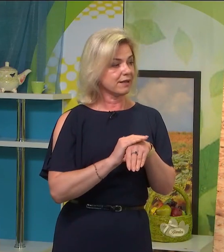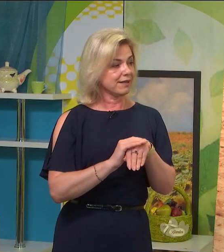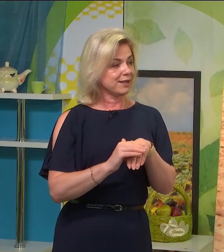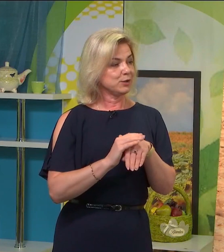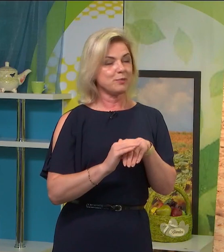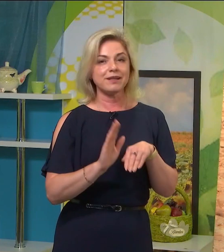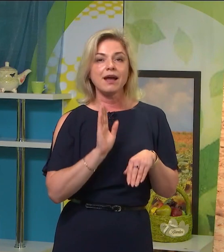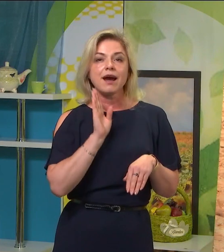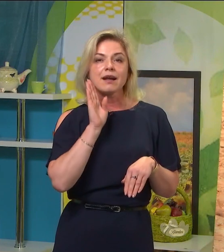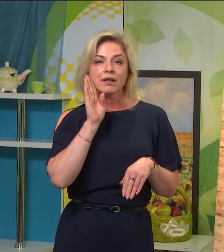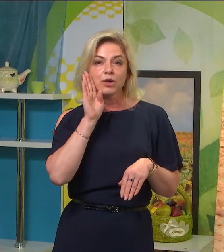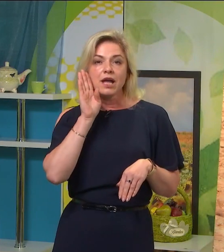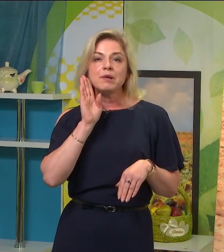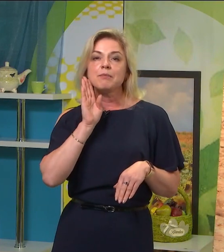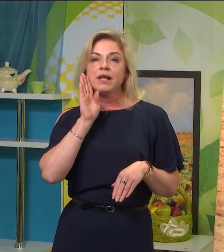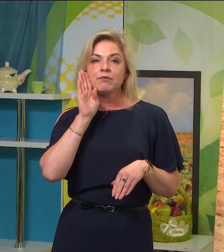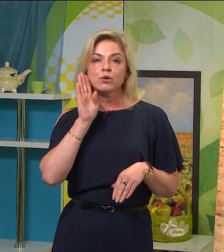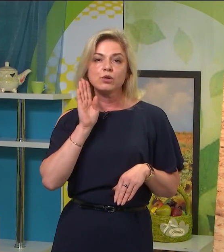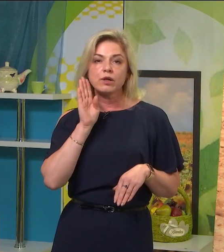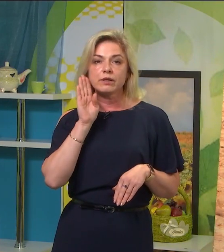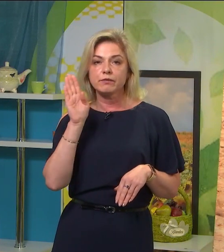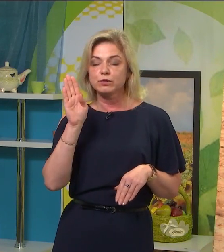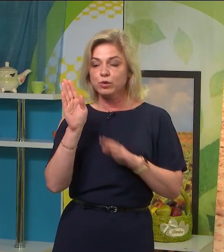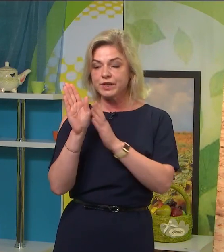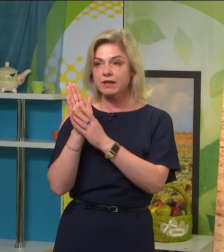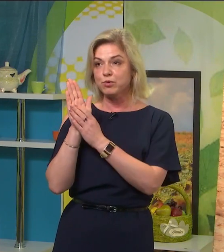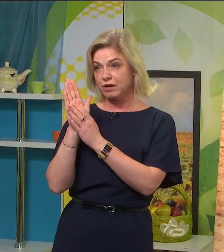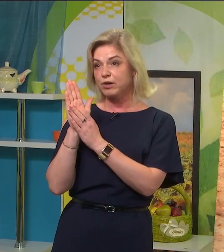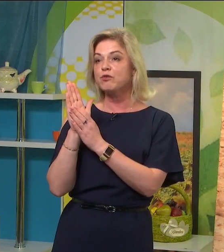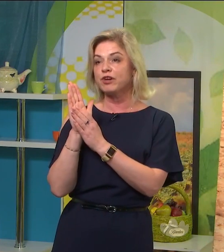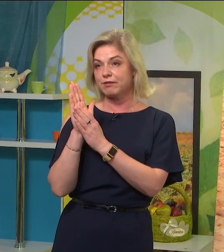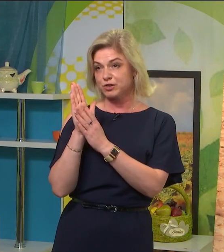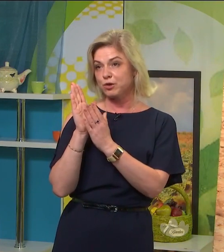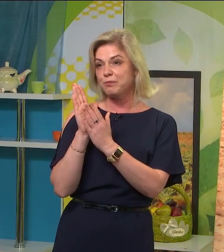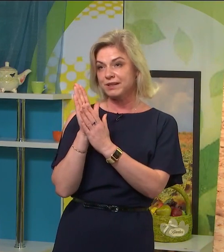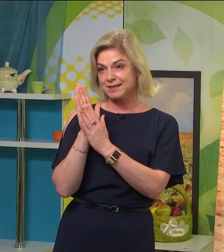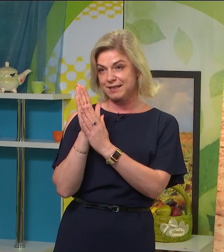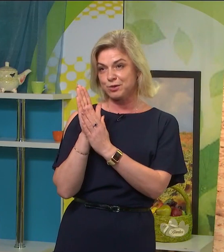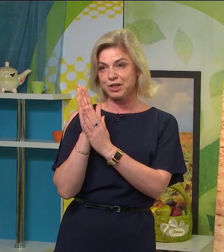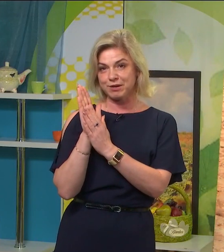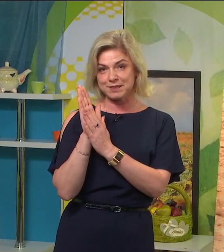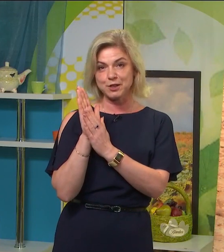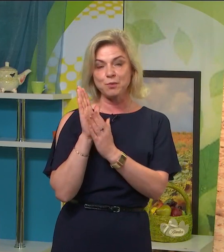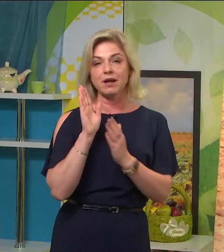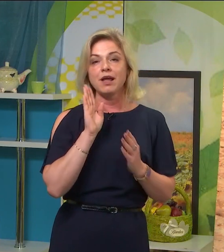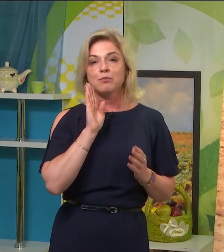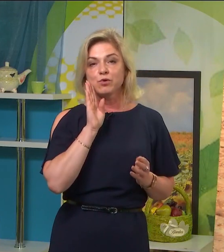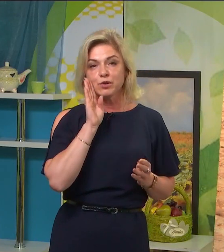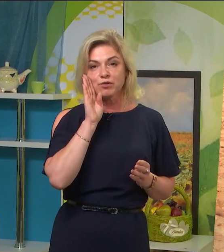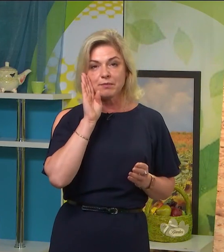ранок», ми плавно коло долонька буковкою «В», вже комбінація трошки вам знайома, буквою «В»